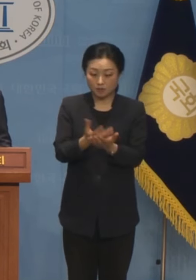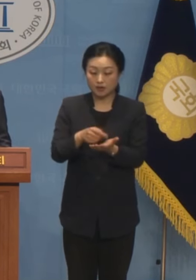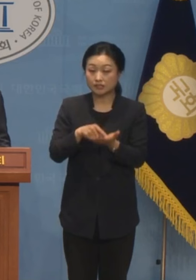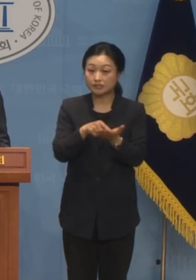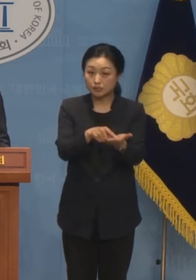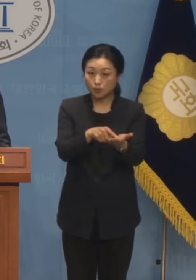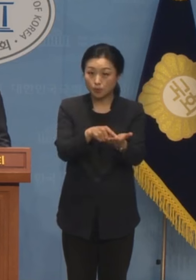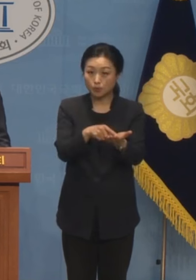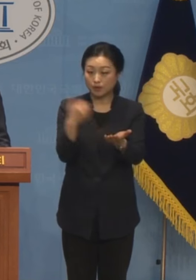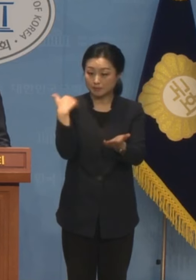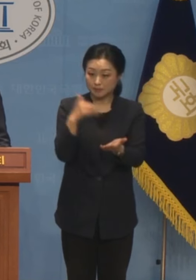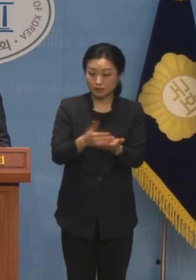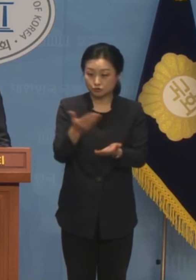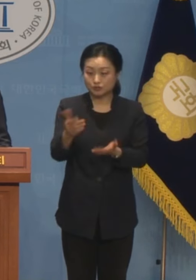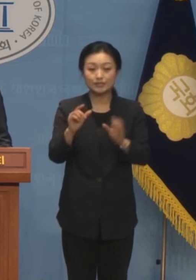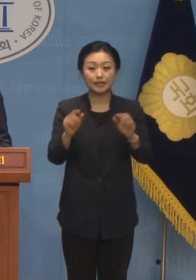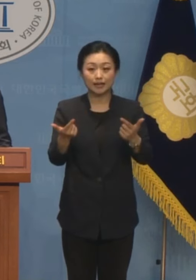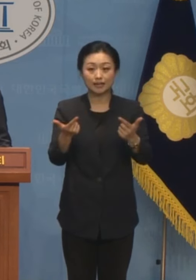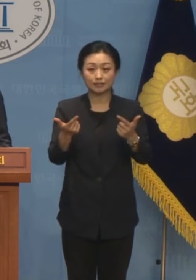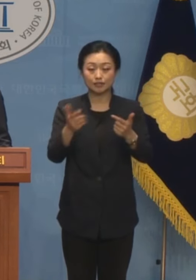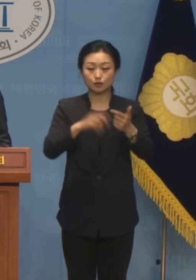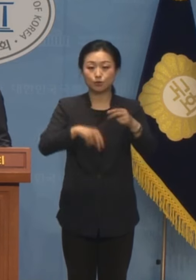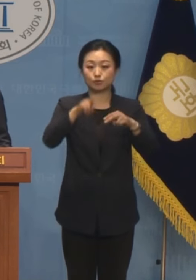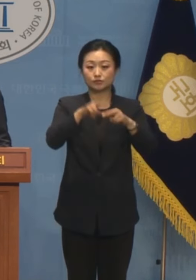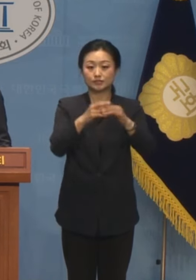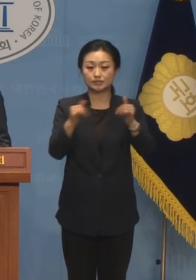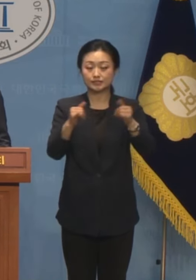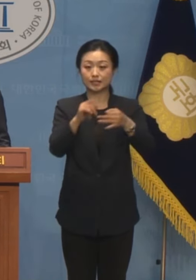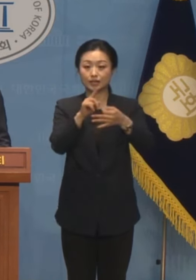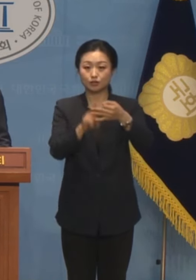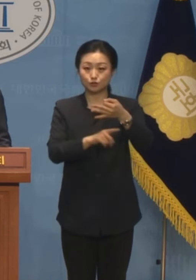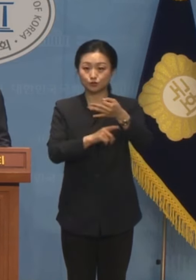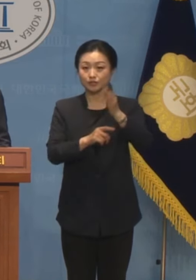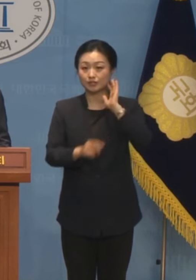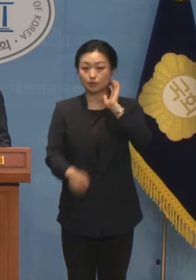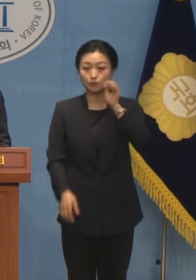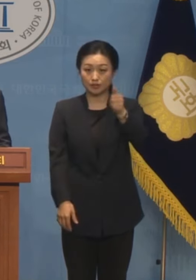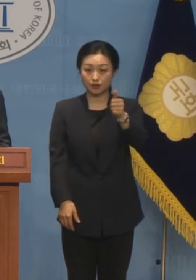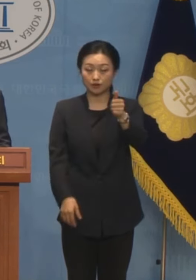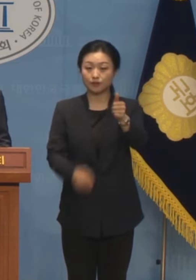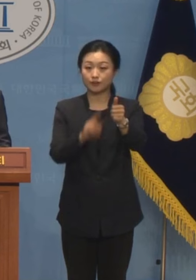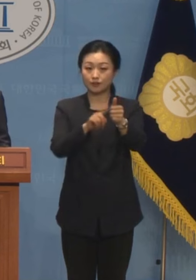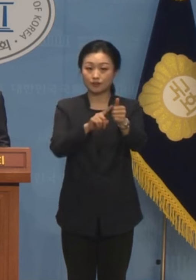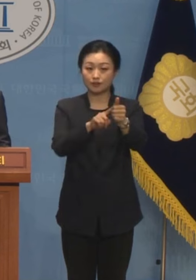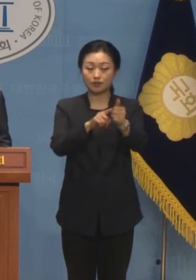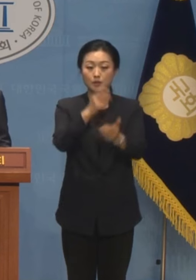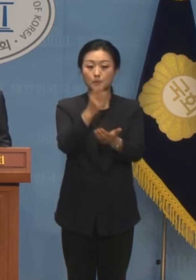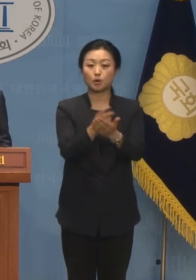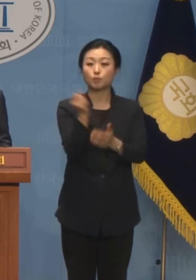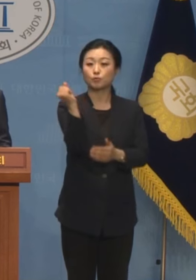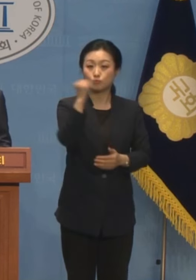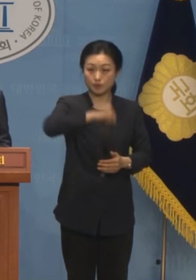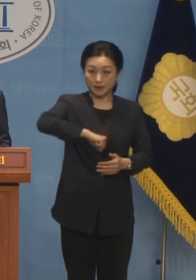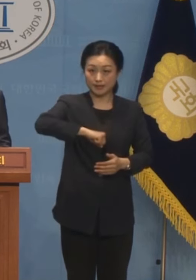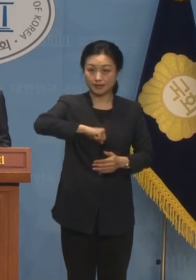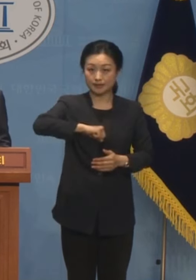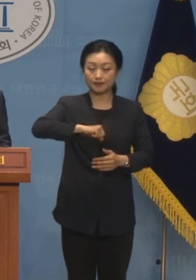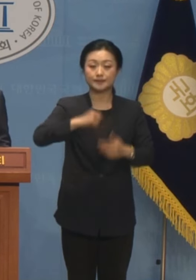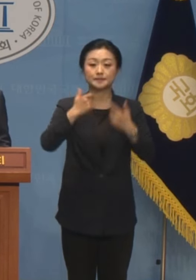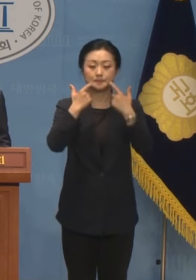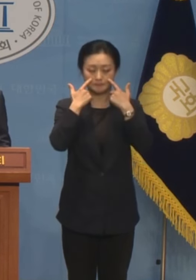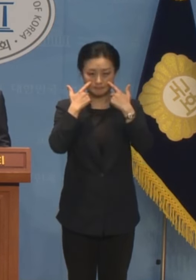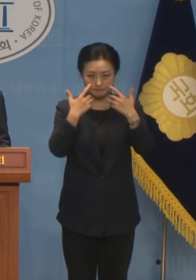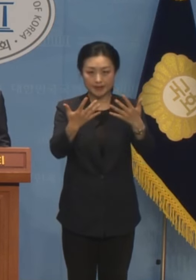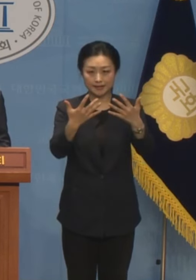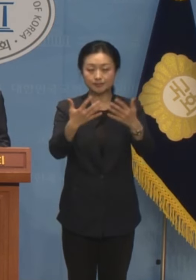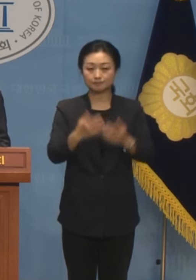반환을 하지 않은 공직자인 윤석열 대통령의 청탁금지법 위반은 법령상